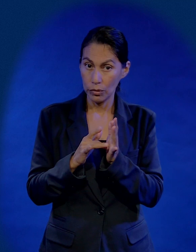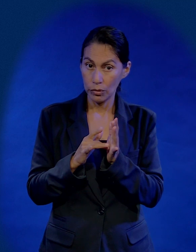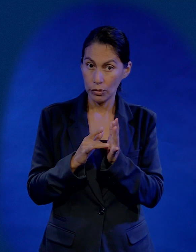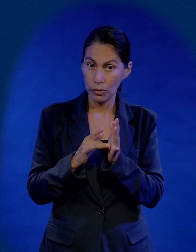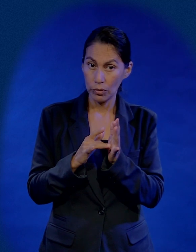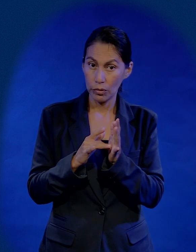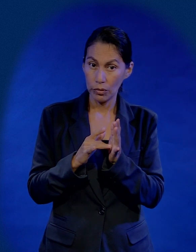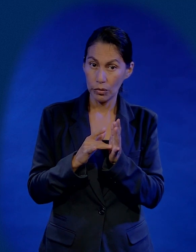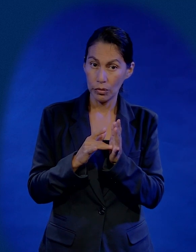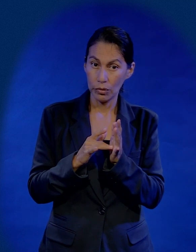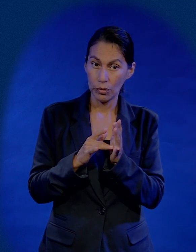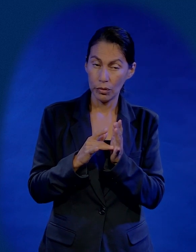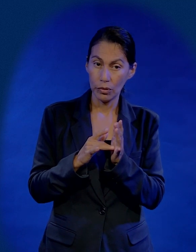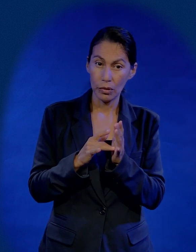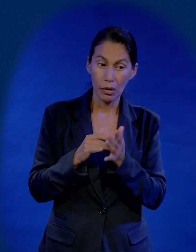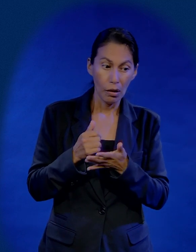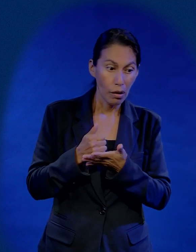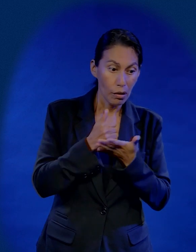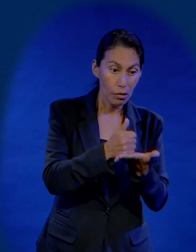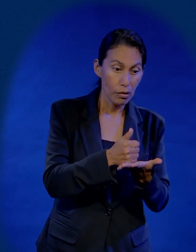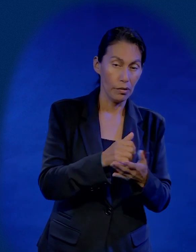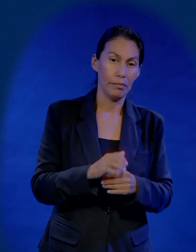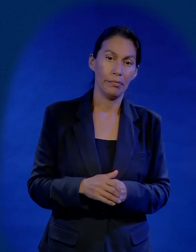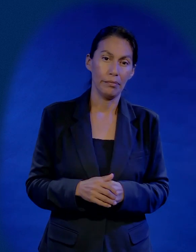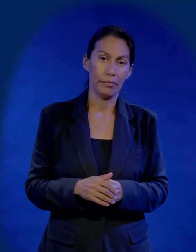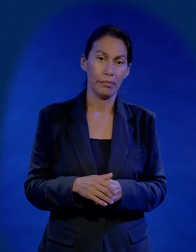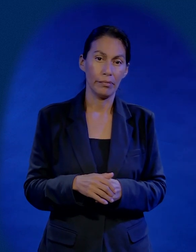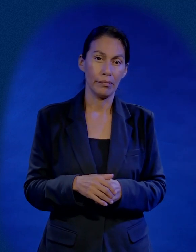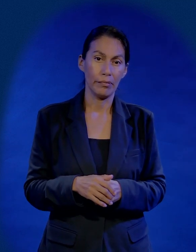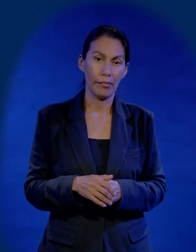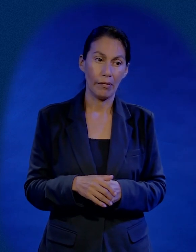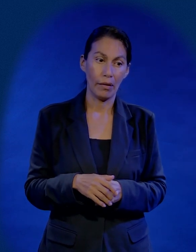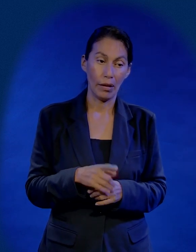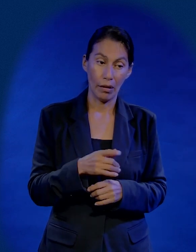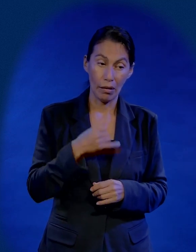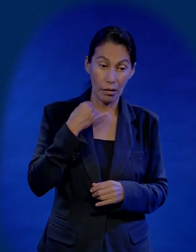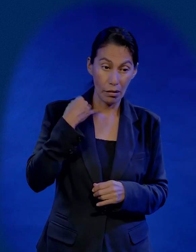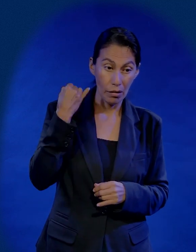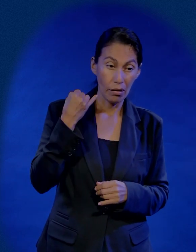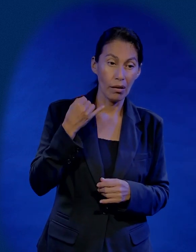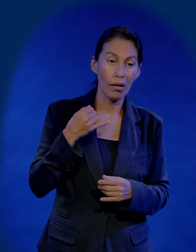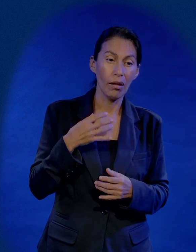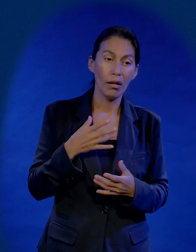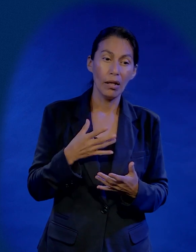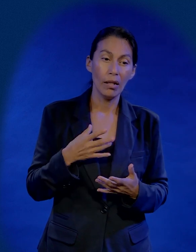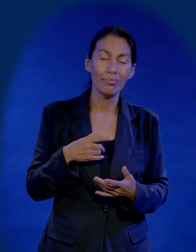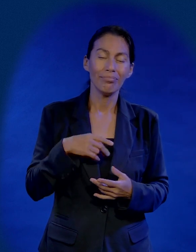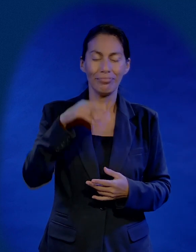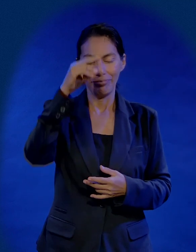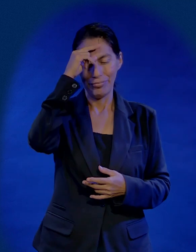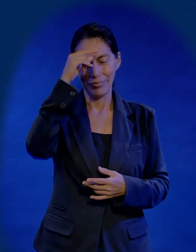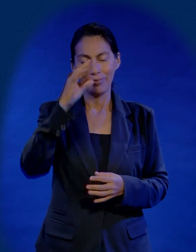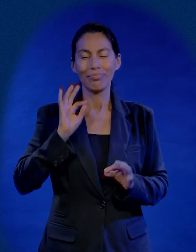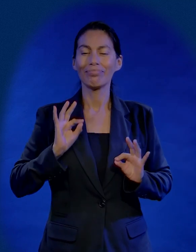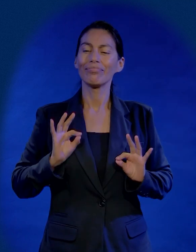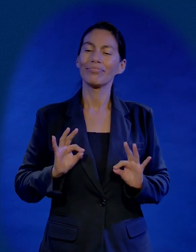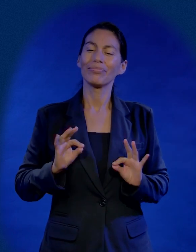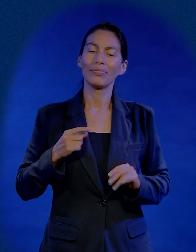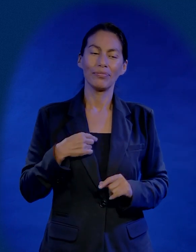ayudar a este muchacho que se siente más listo, es el listo de la clase y Jesús con una ternura, con un amor que a mí